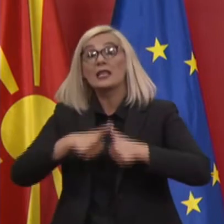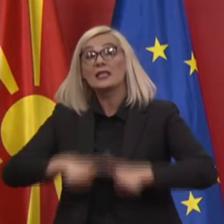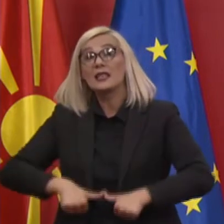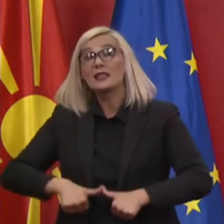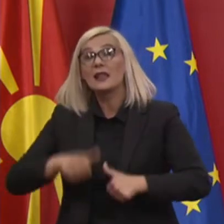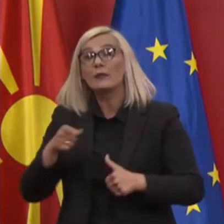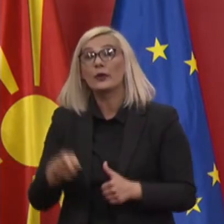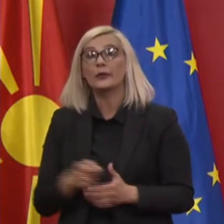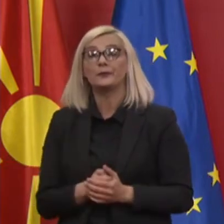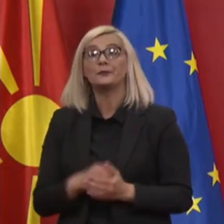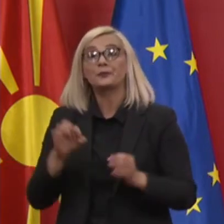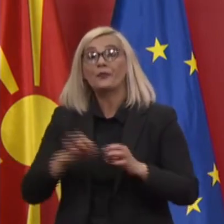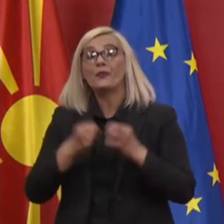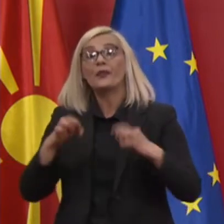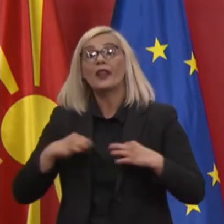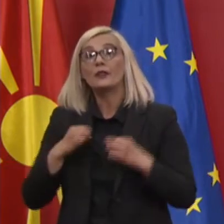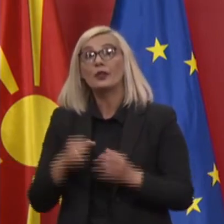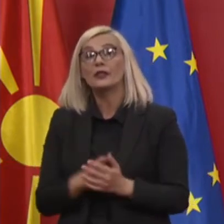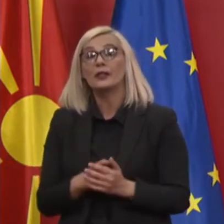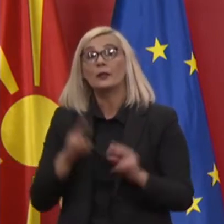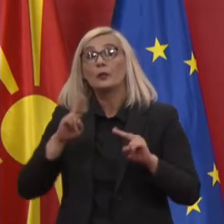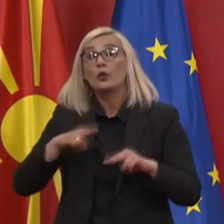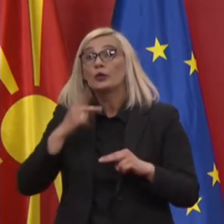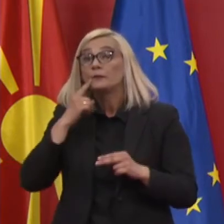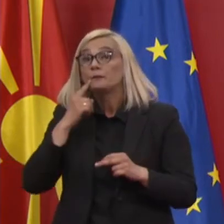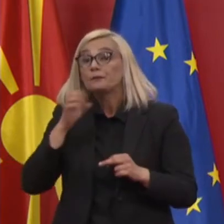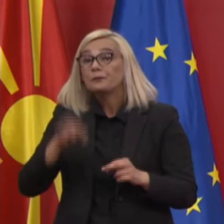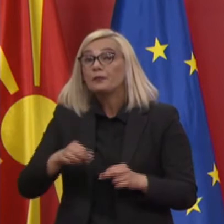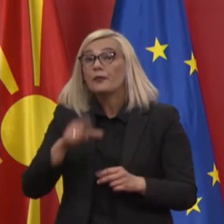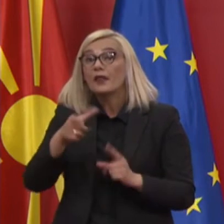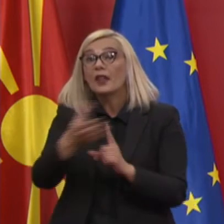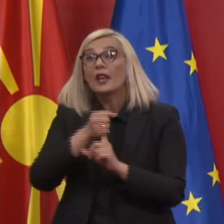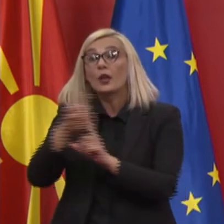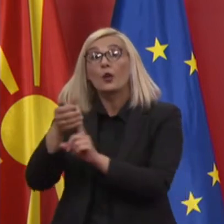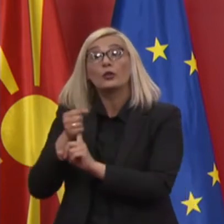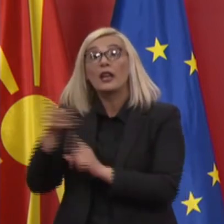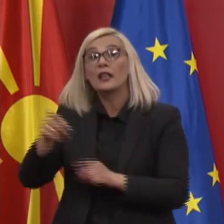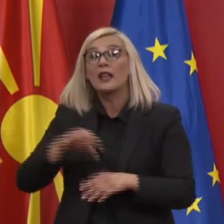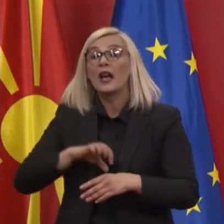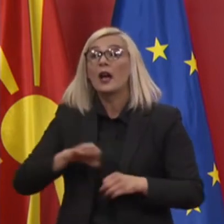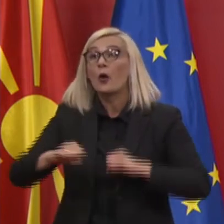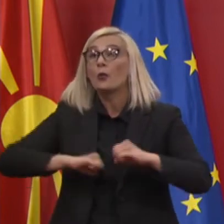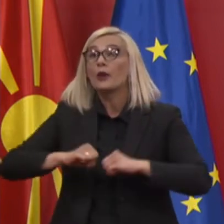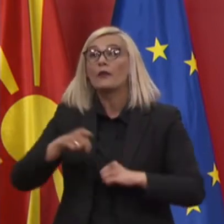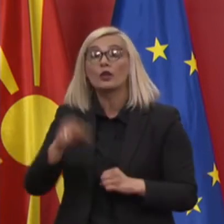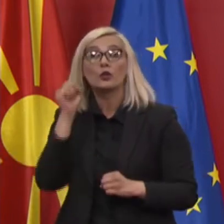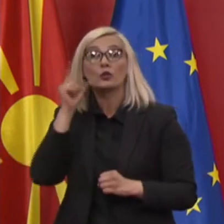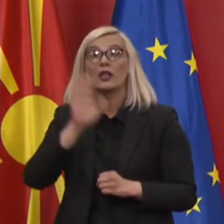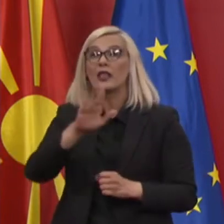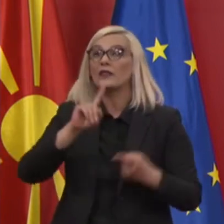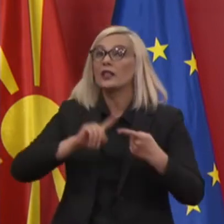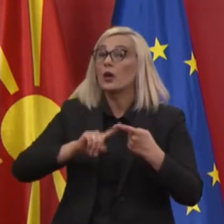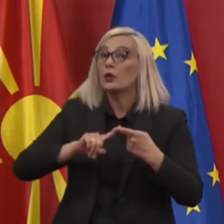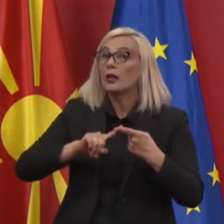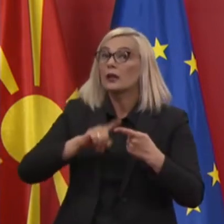за надвор на јавното здравство може да ги открие и да управува со случајите и нивните контакти и